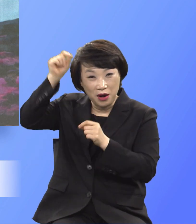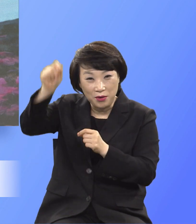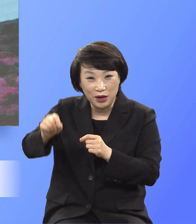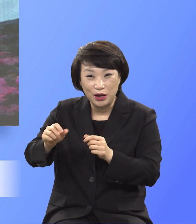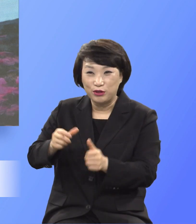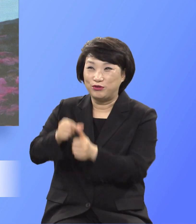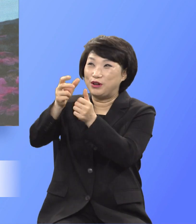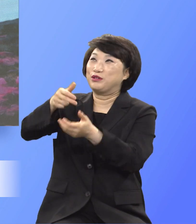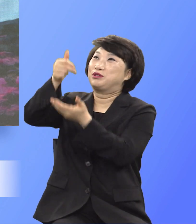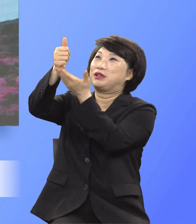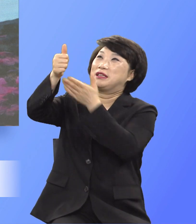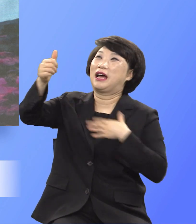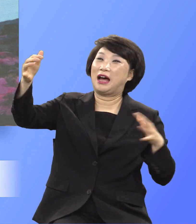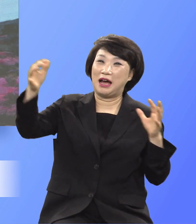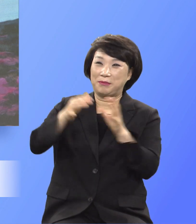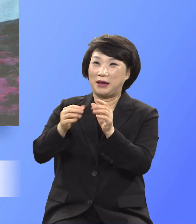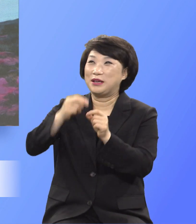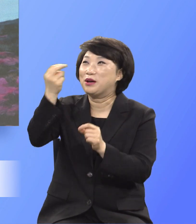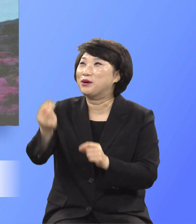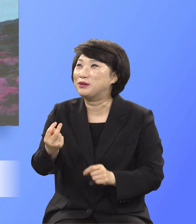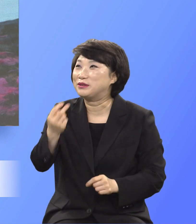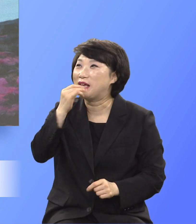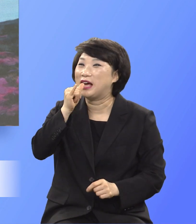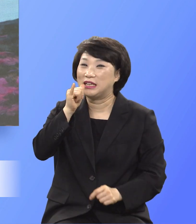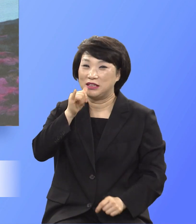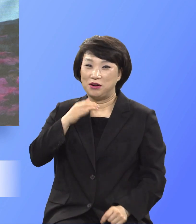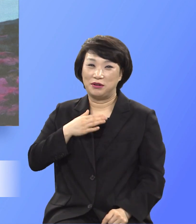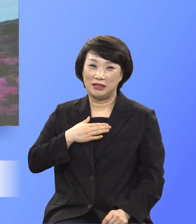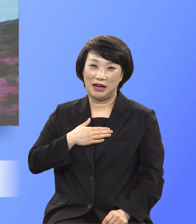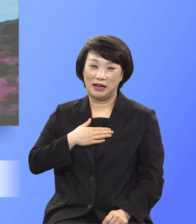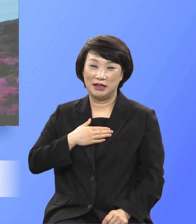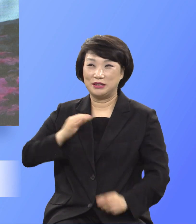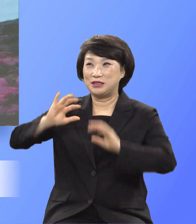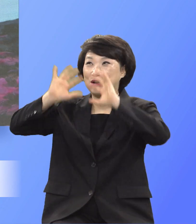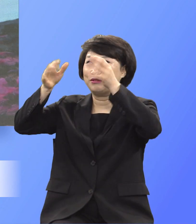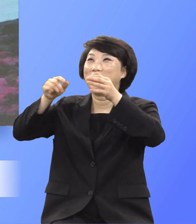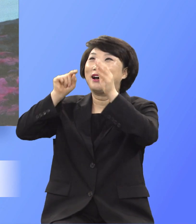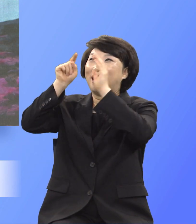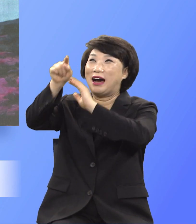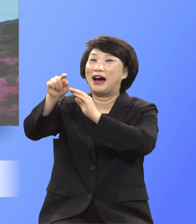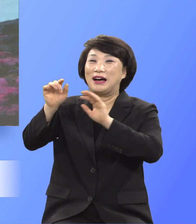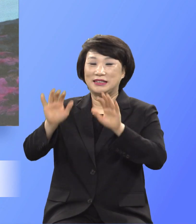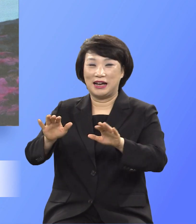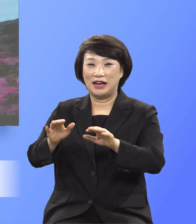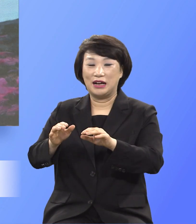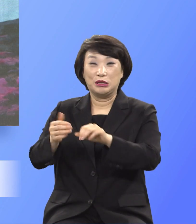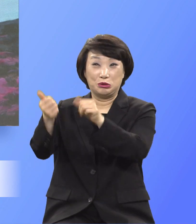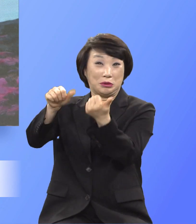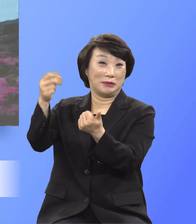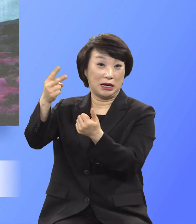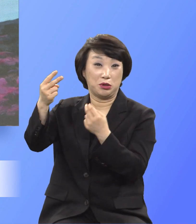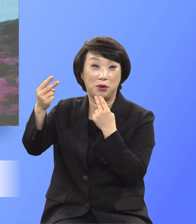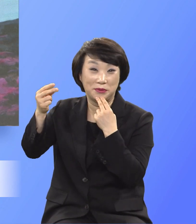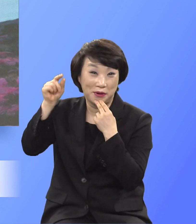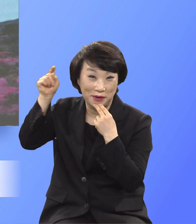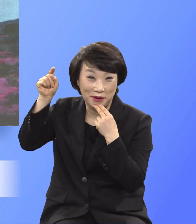함께 영생하게 하시고 천국에서 다시는 죽음이 없는 영원한